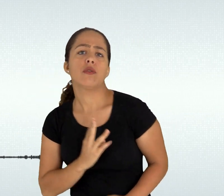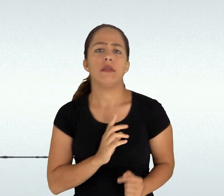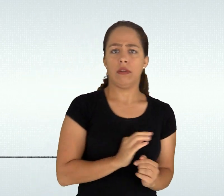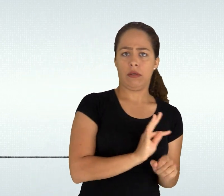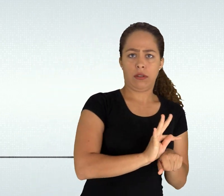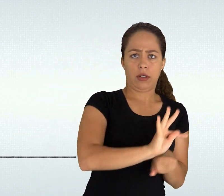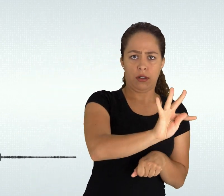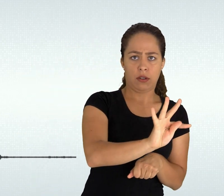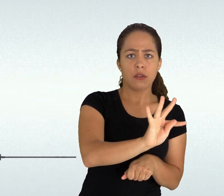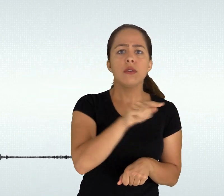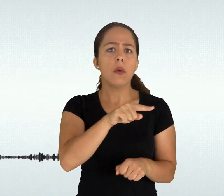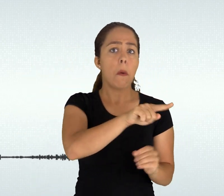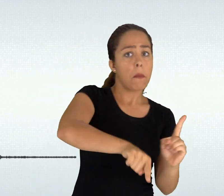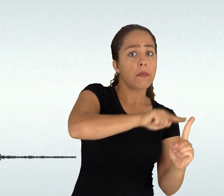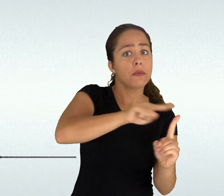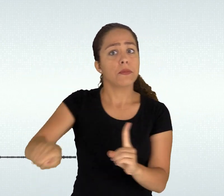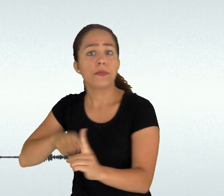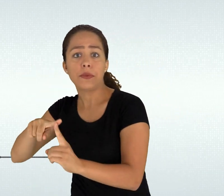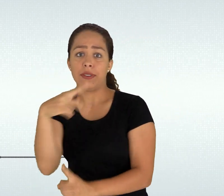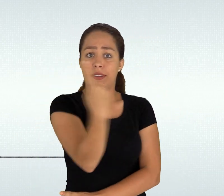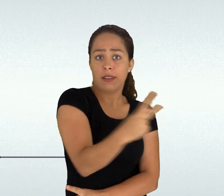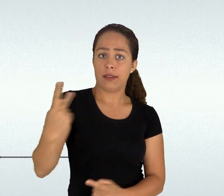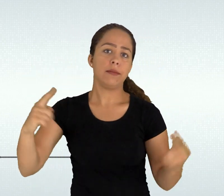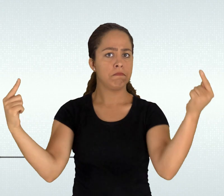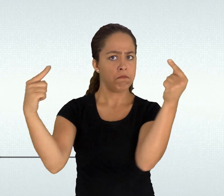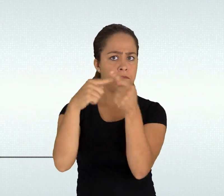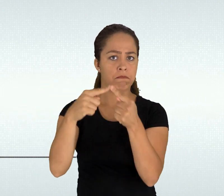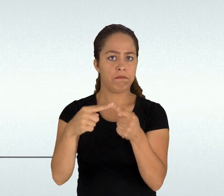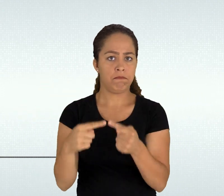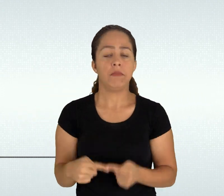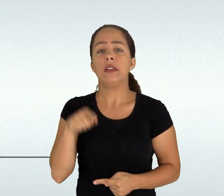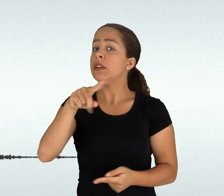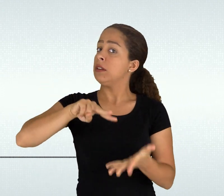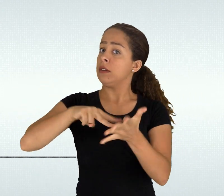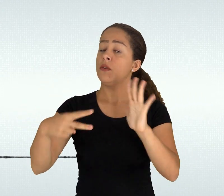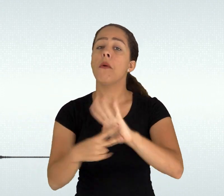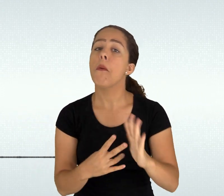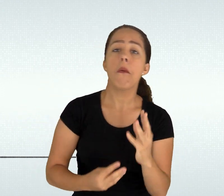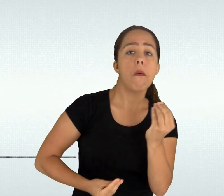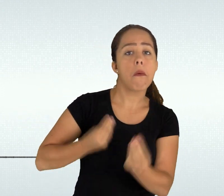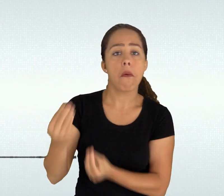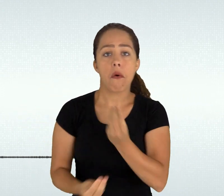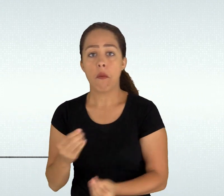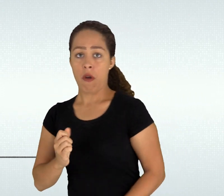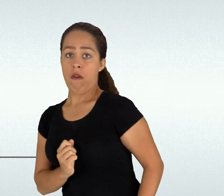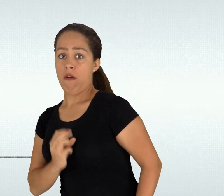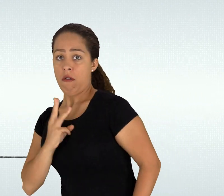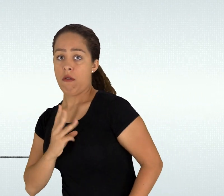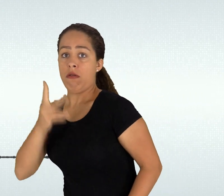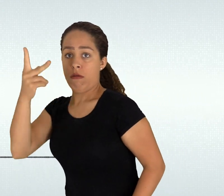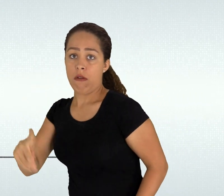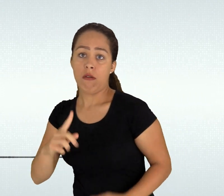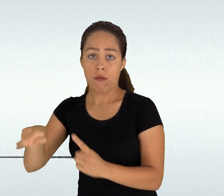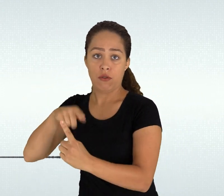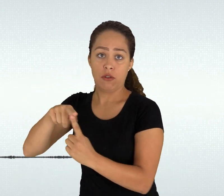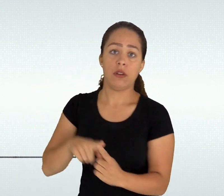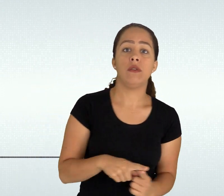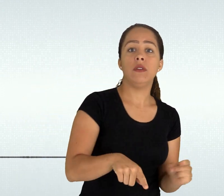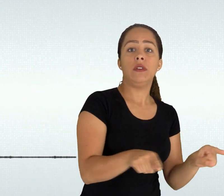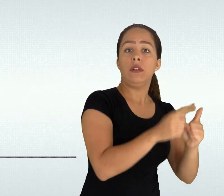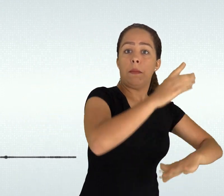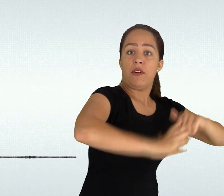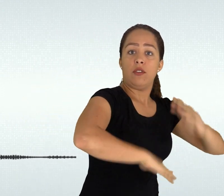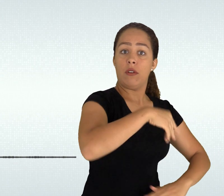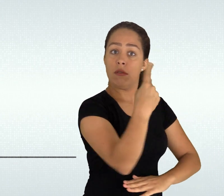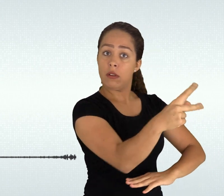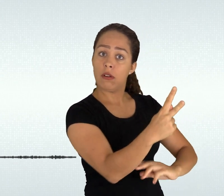exercício da cidadania destes sujeitos. Entender essa integração a fim de alcançá